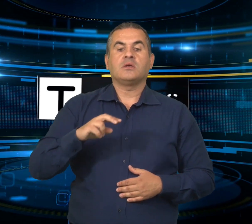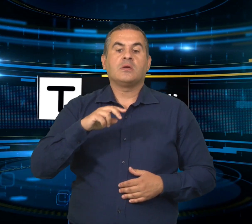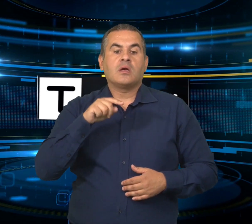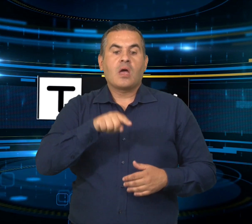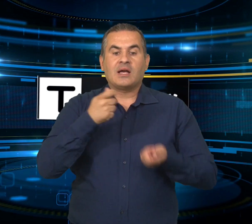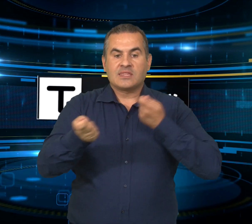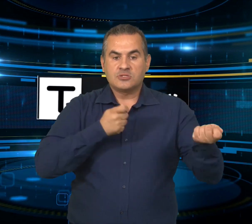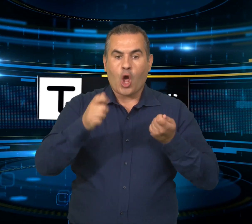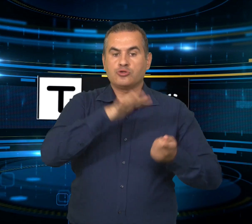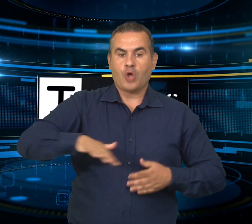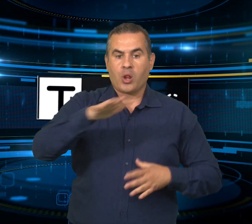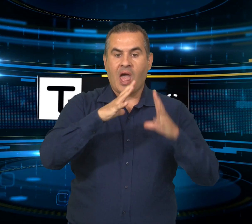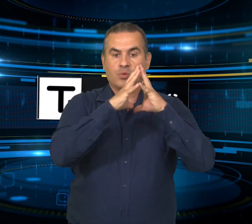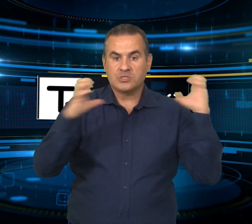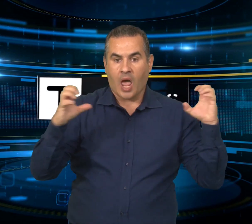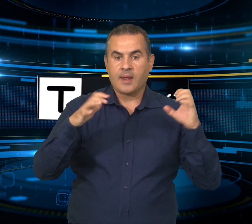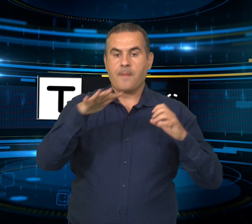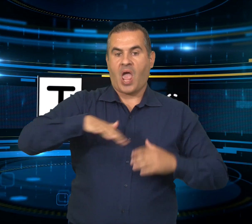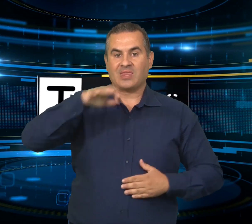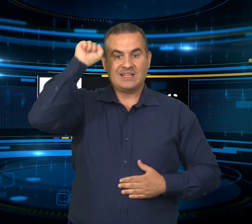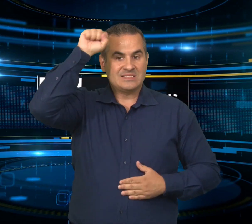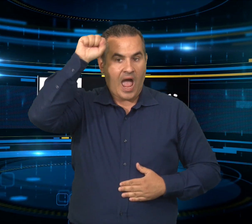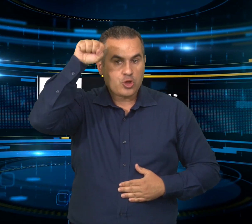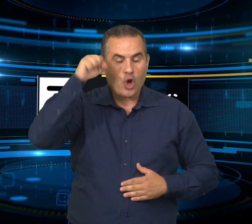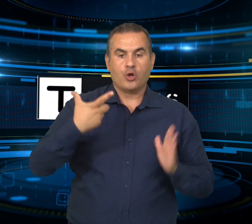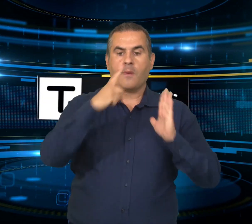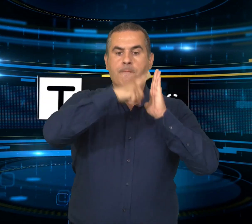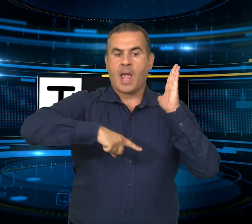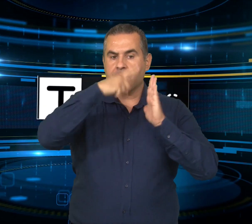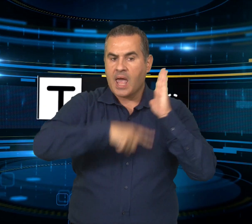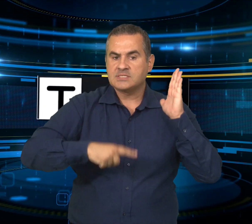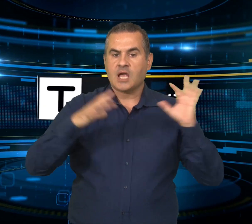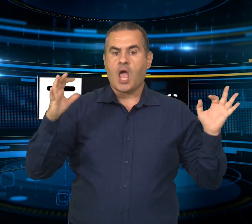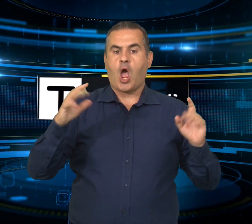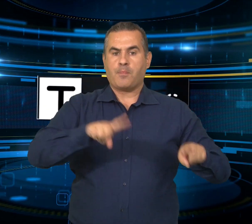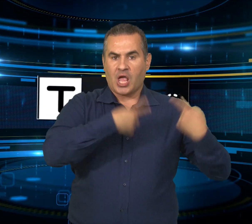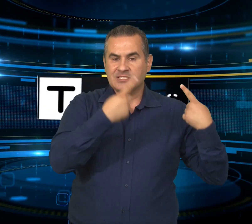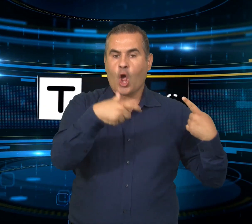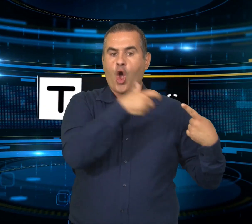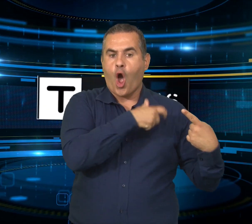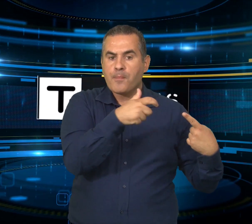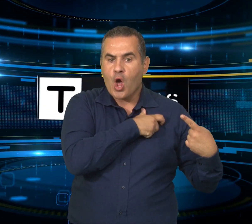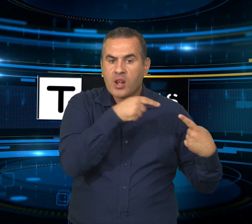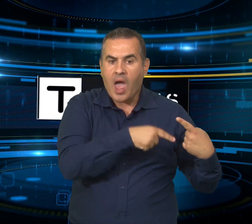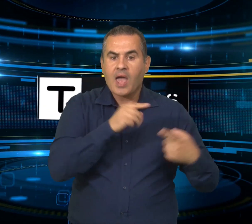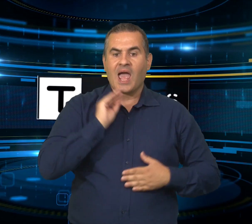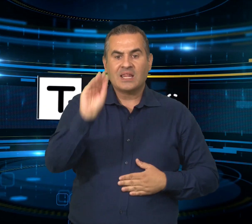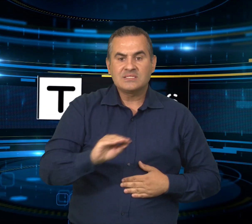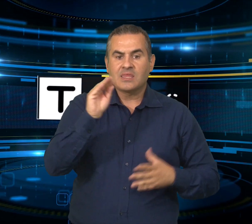produttiva Mese in cui l'opposizione comunale, nonostante le ripetute richieste, non è mai stata messa al corrente dello stato dell'arte delle